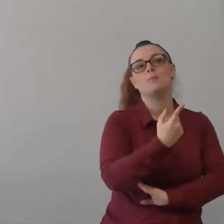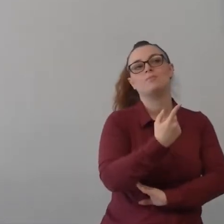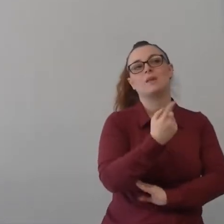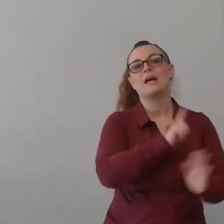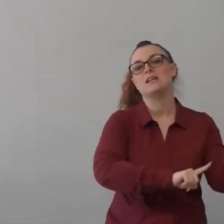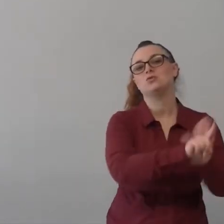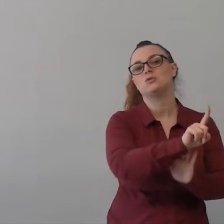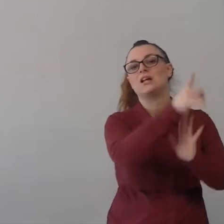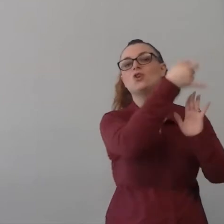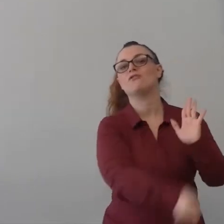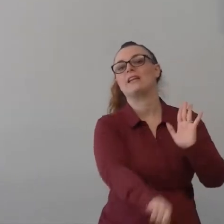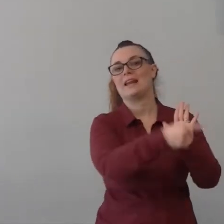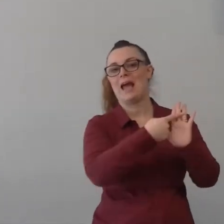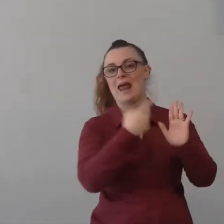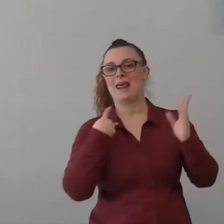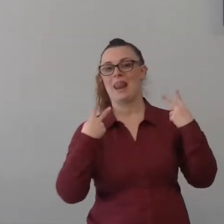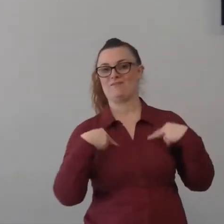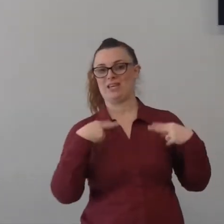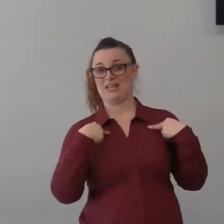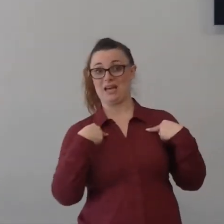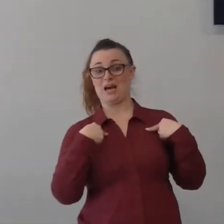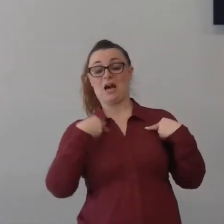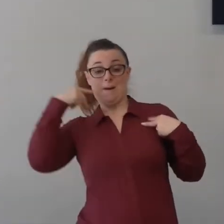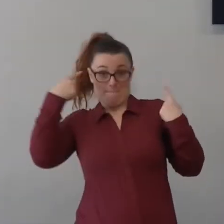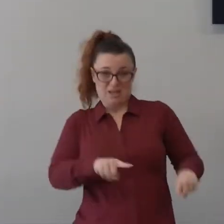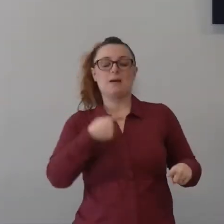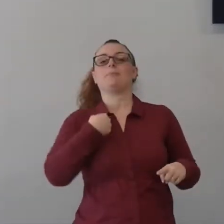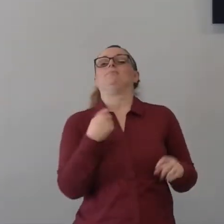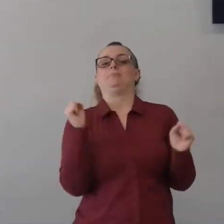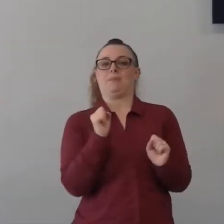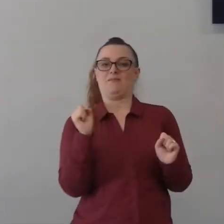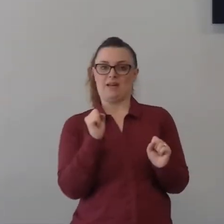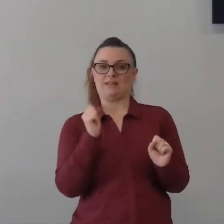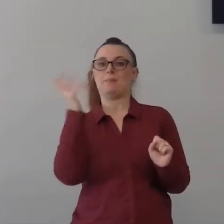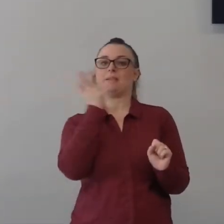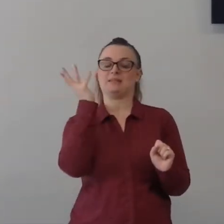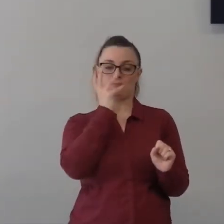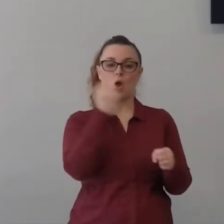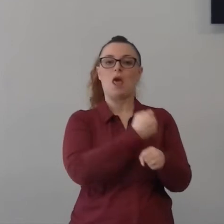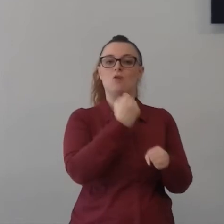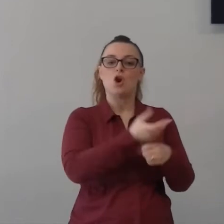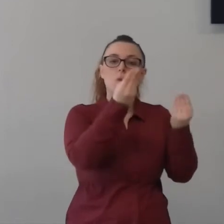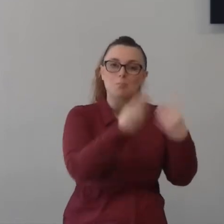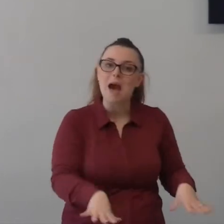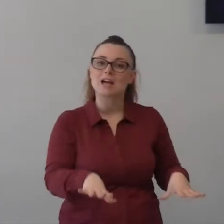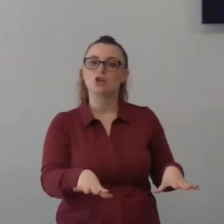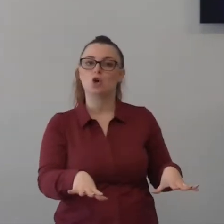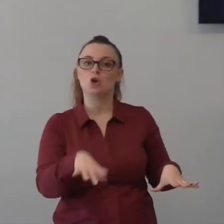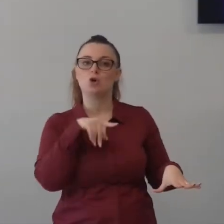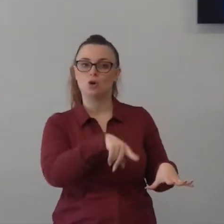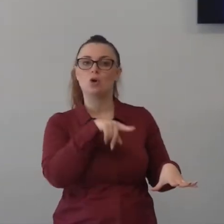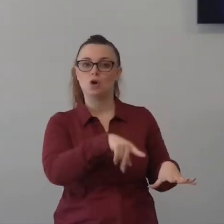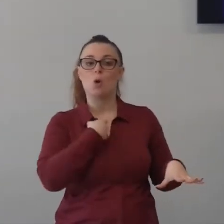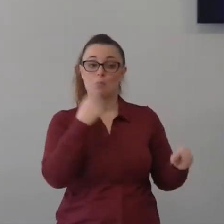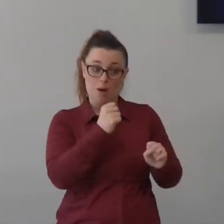non mi spaventa il fatto di perdere il lavoro ma mi spaventa l'effetto che ha sulla mia